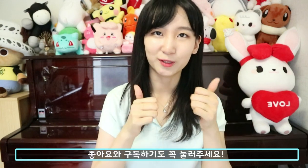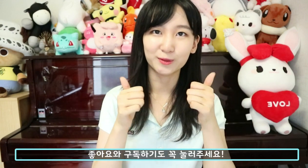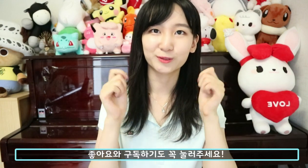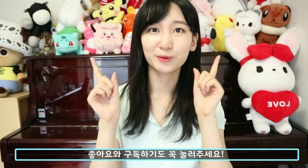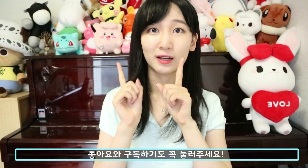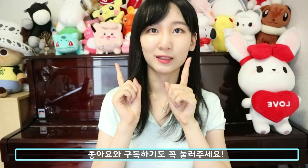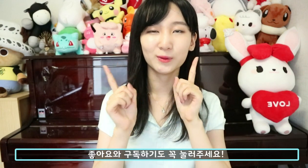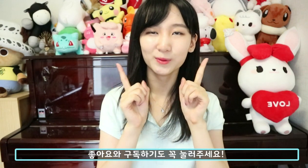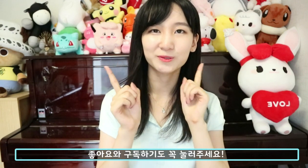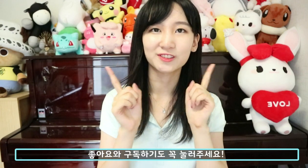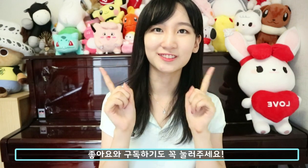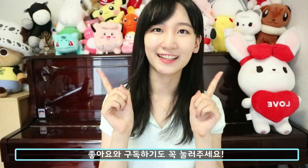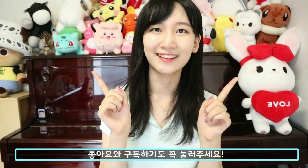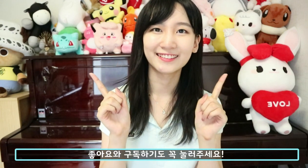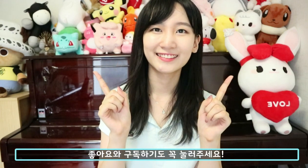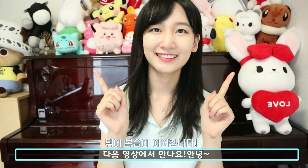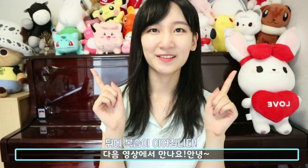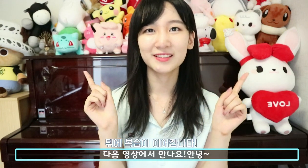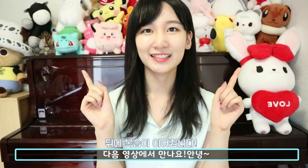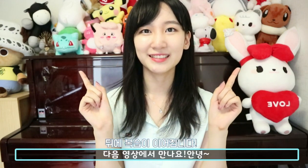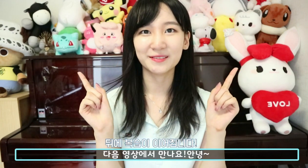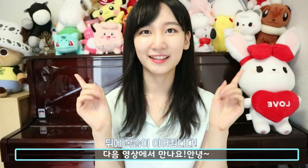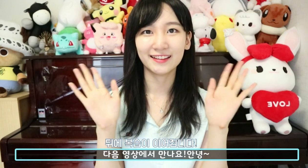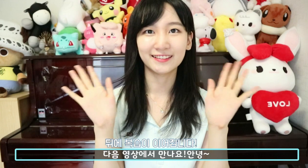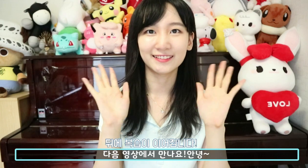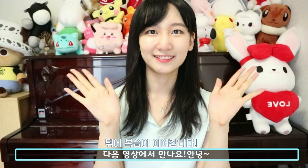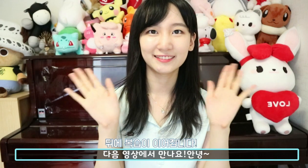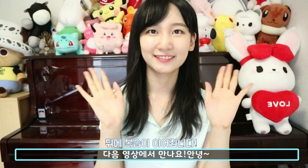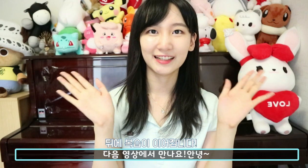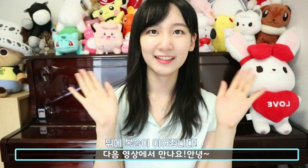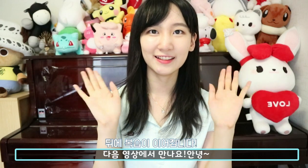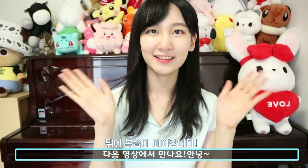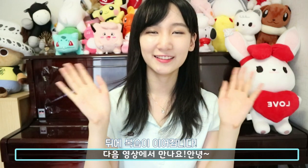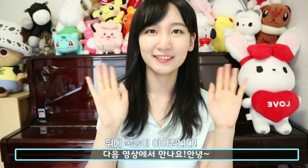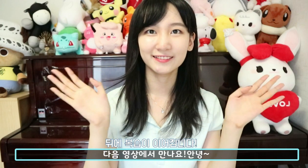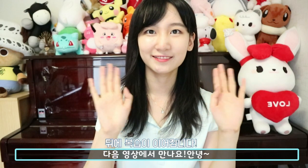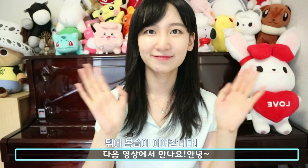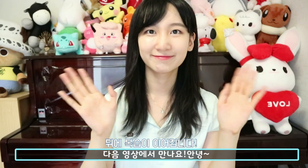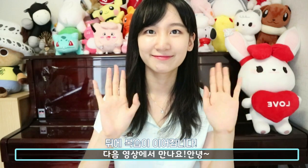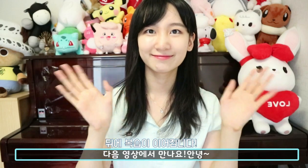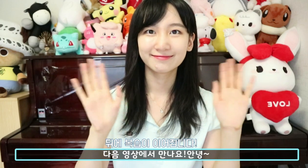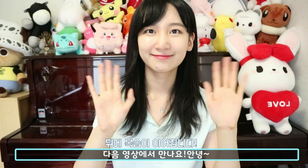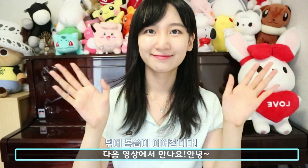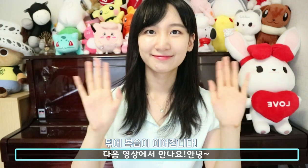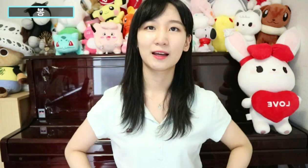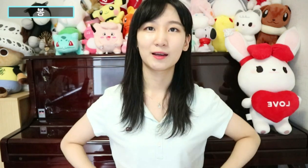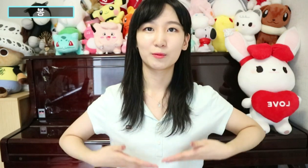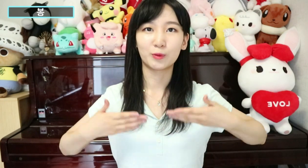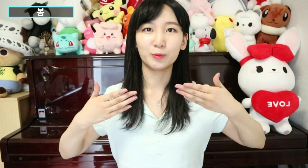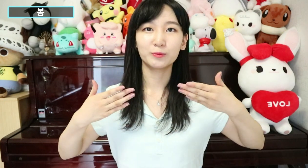좋아요와 구독하기도. 눌러주세요. 다음 영상에서 만나요. 안녕. 안녕. 봄.